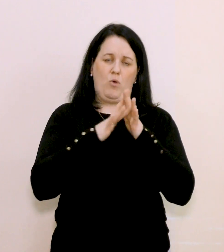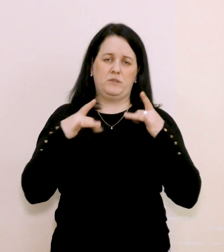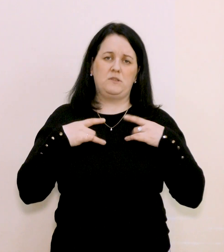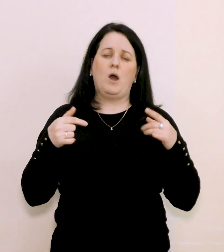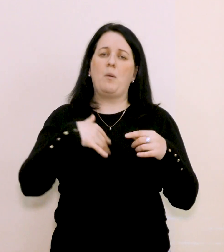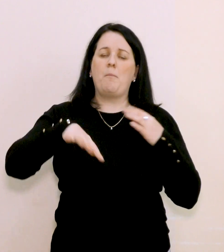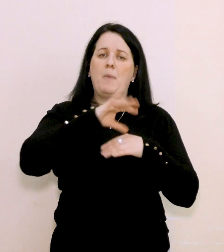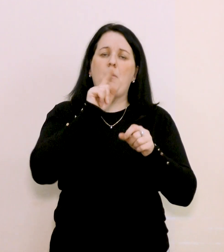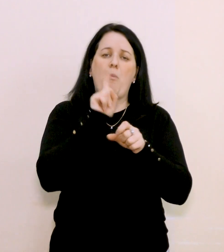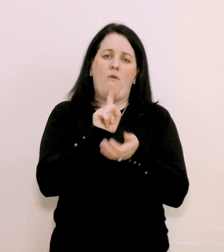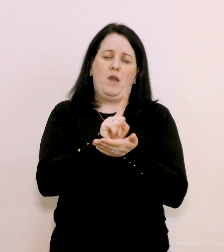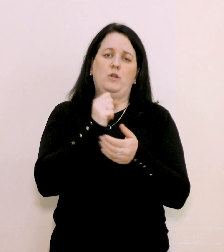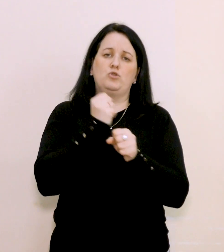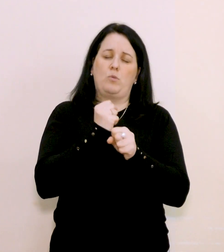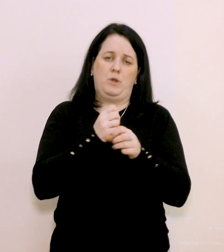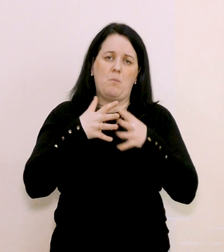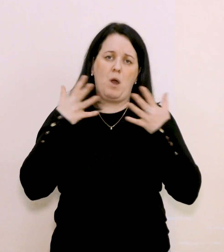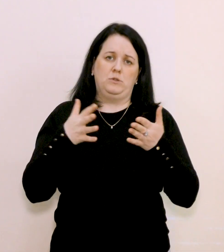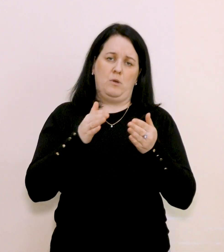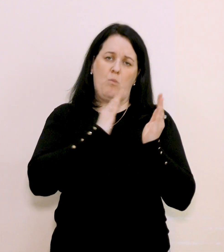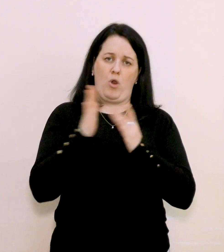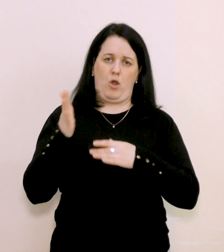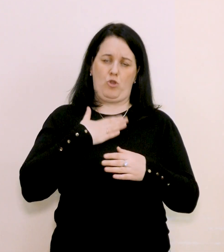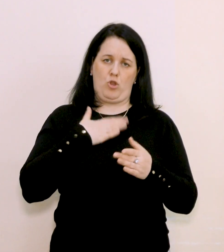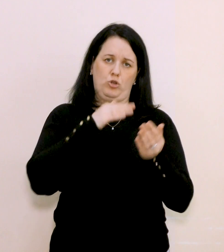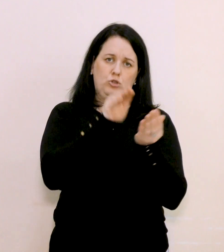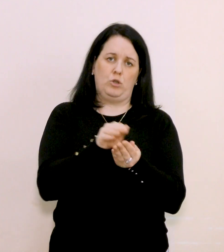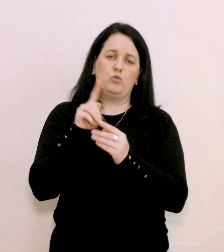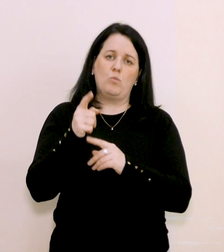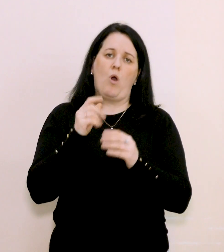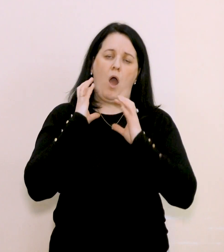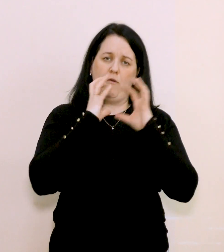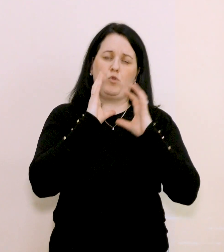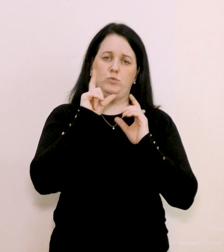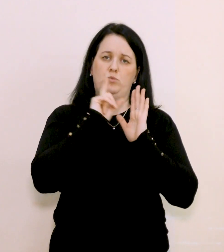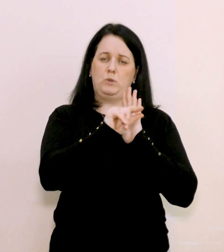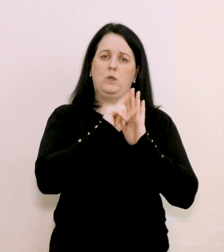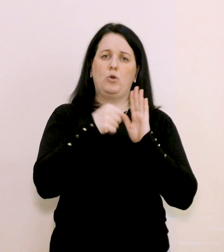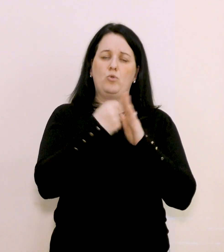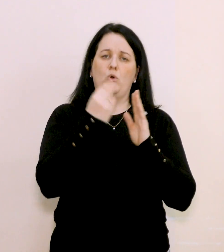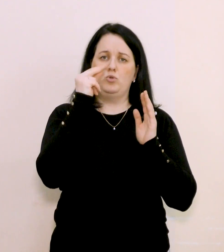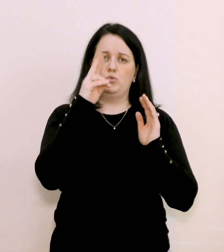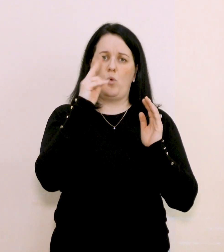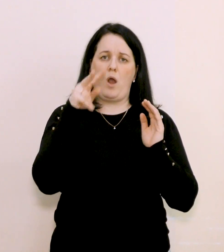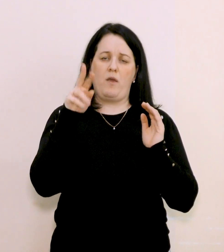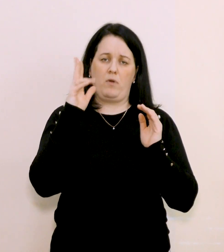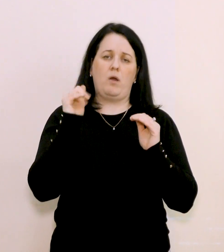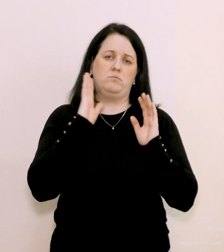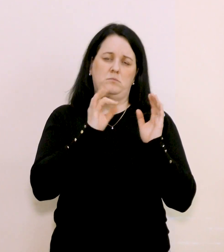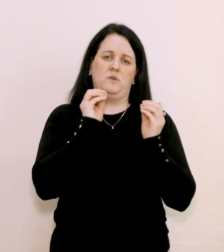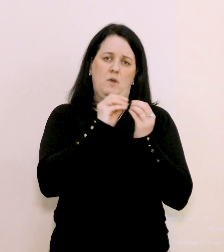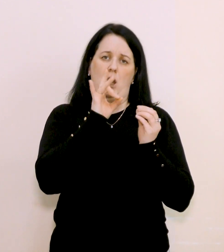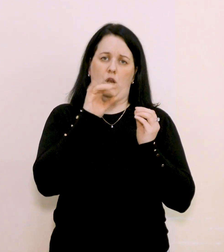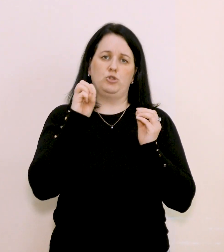повинні зробити максимально також порядок на наших кладовищах. Тому автобуси до Чукалівки будуть цей тиждень відправляти в звичному